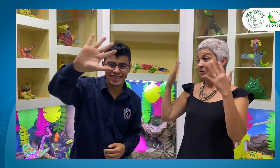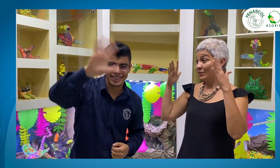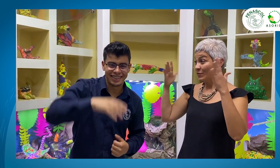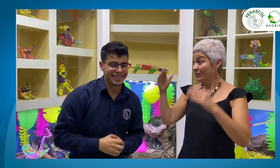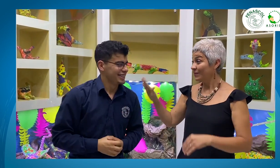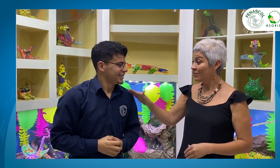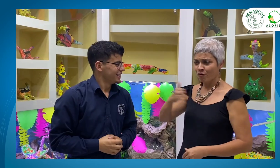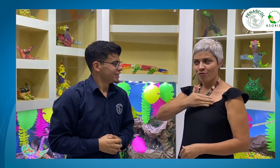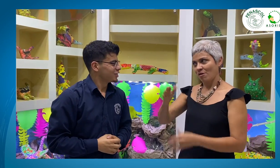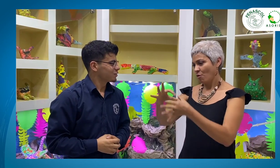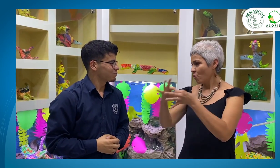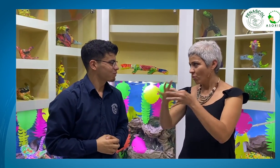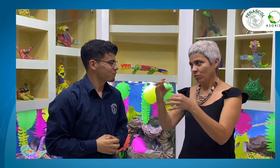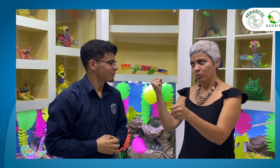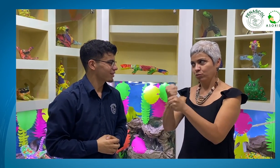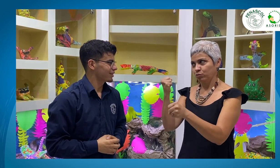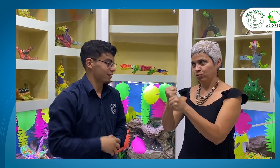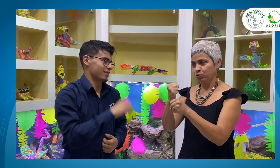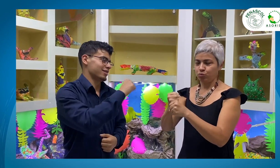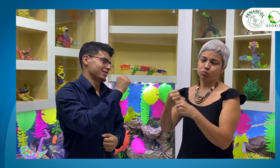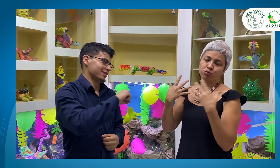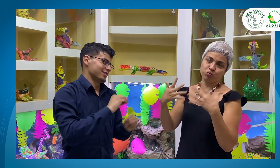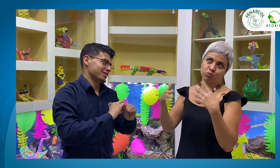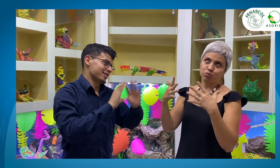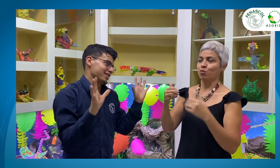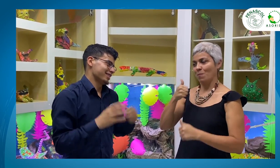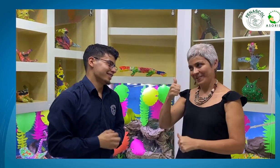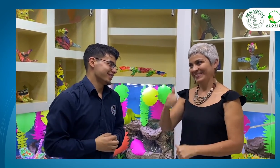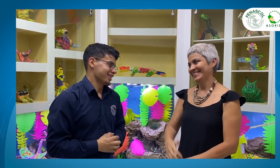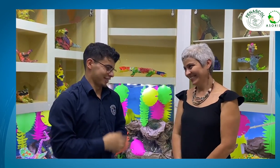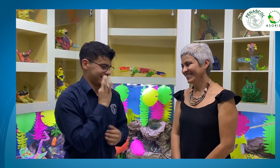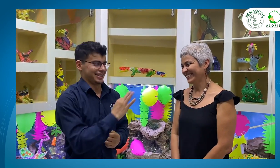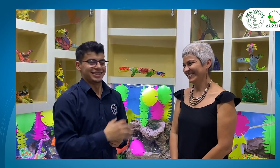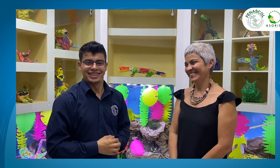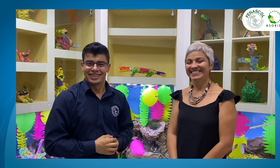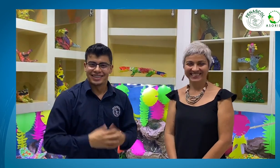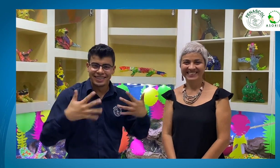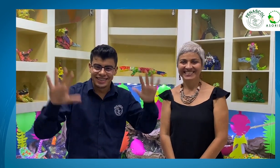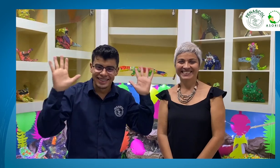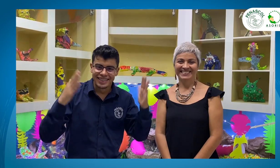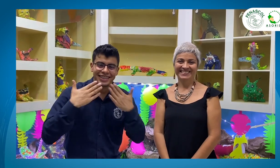participación en esta entrevista. Muchas felicidades a FENASCOL por su trabajo. Claro que sí, gracias.